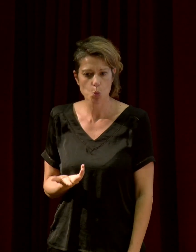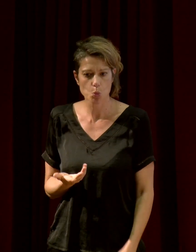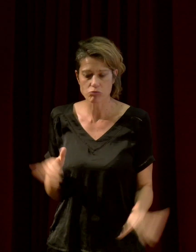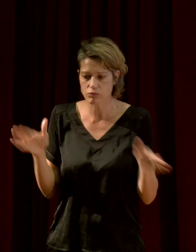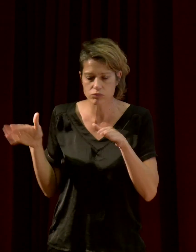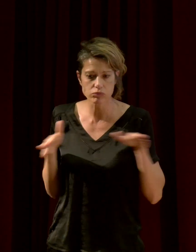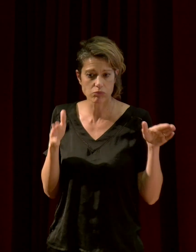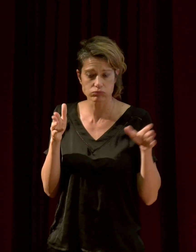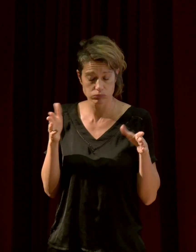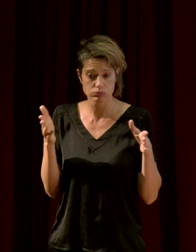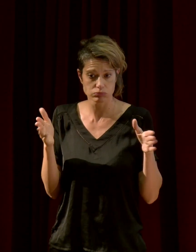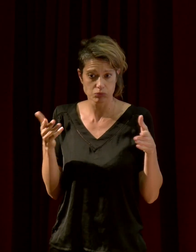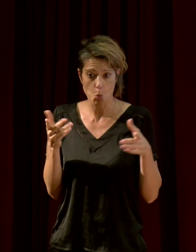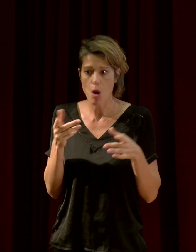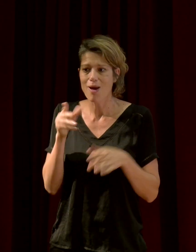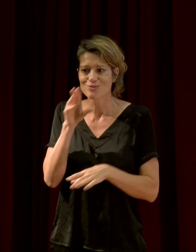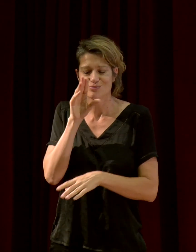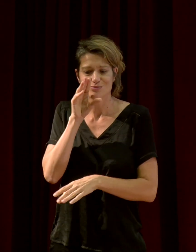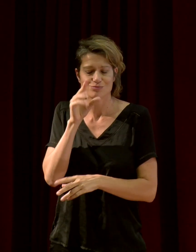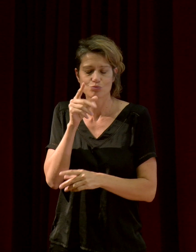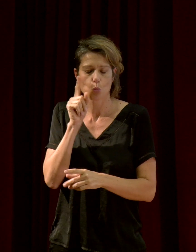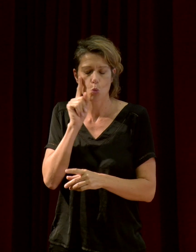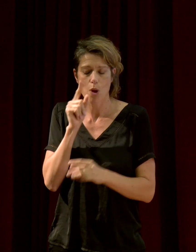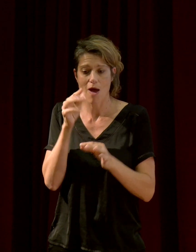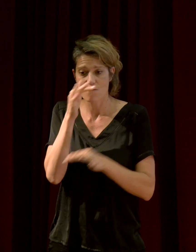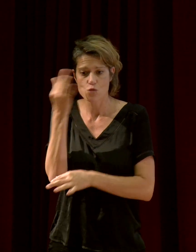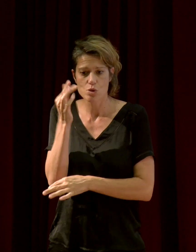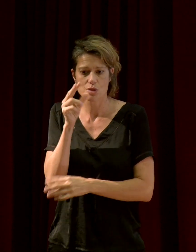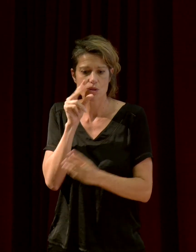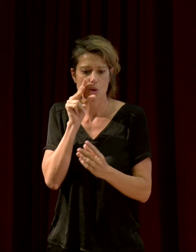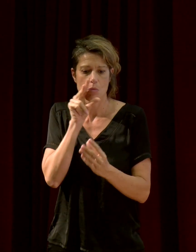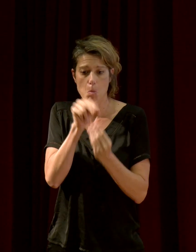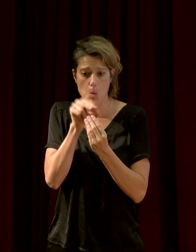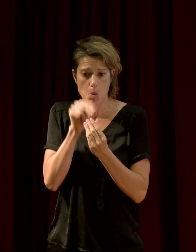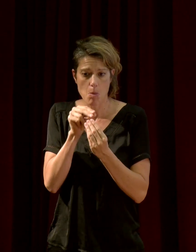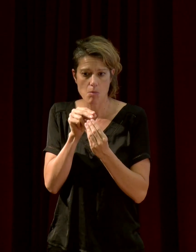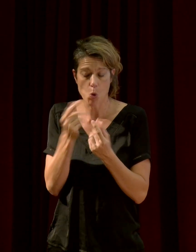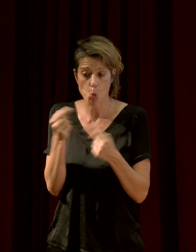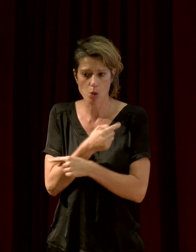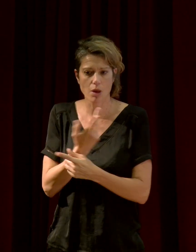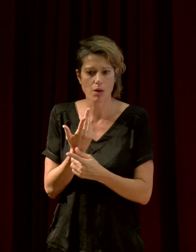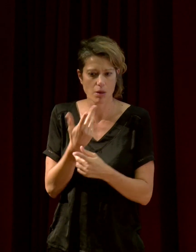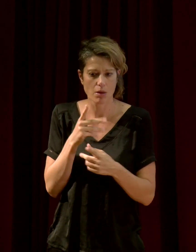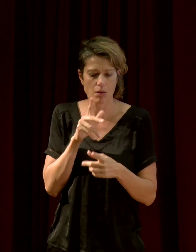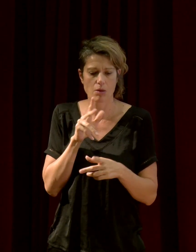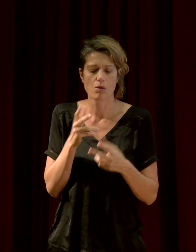peut faire du bruit, du son, alors que la chouette est extrêmement silencieuse et elle va attaquer des micro-mammifères